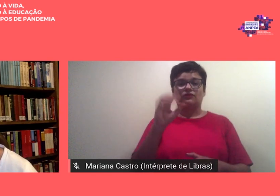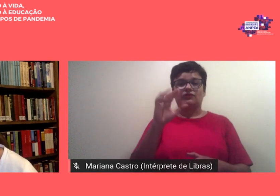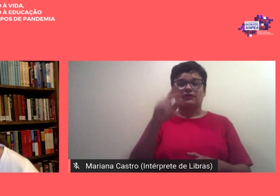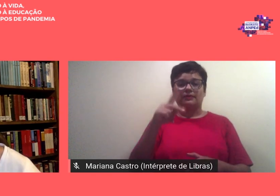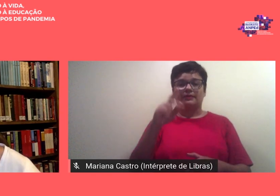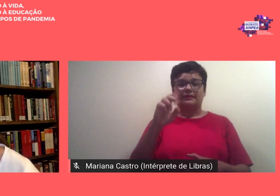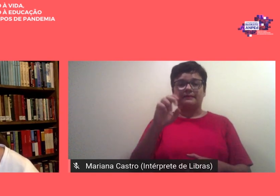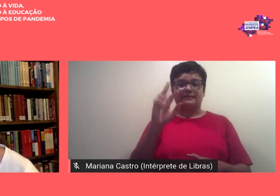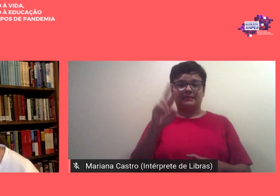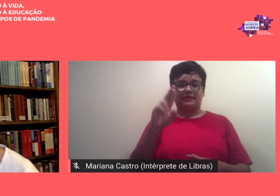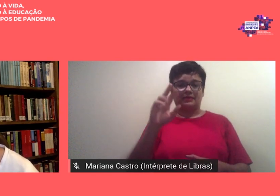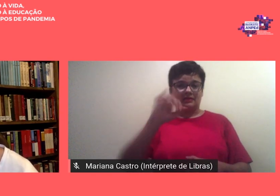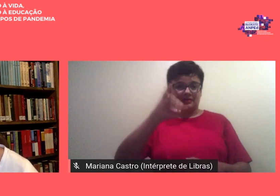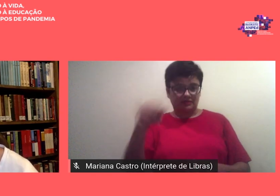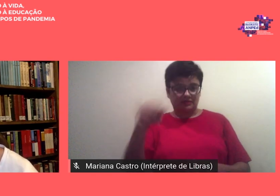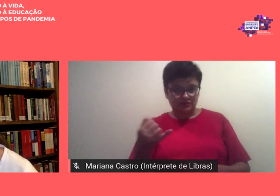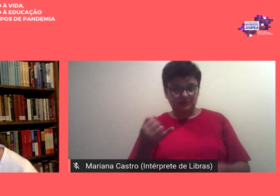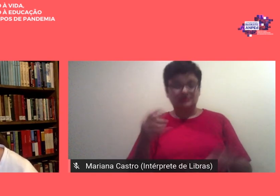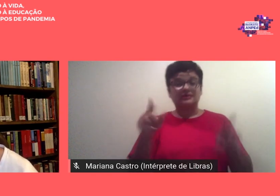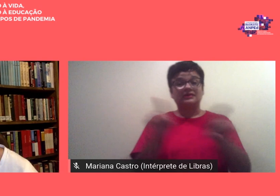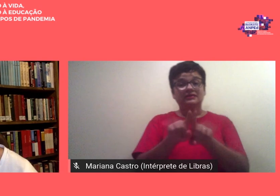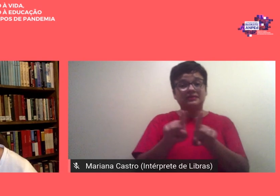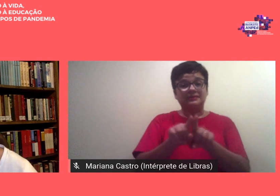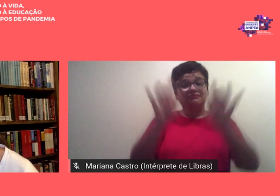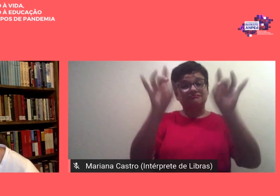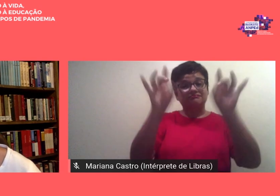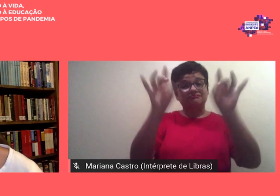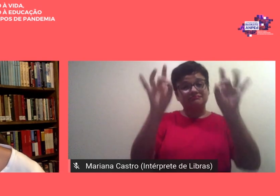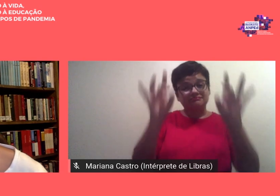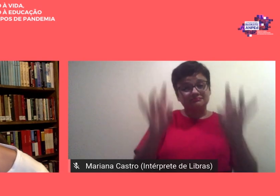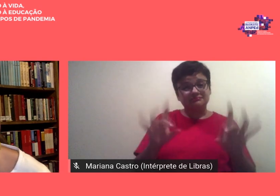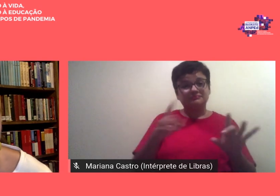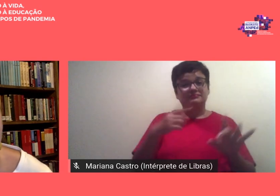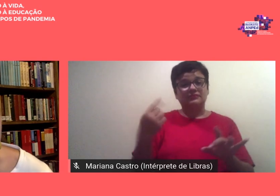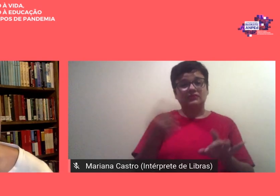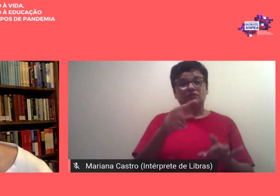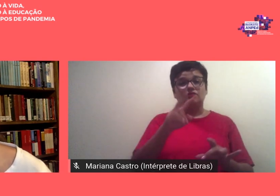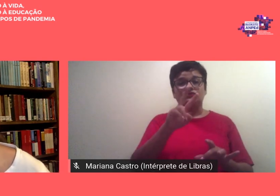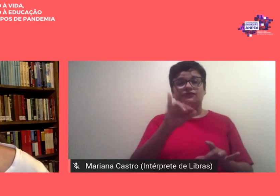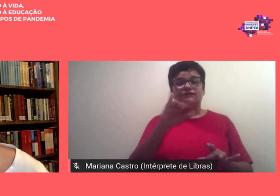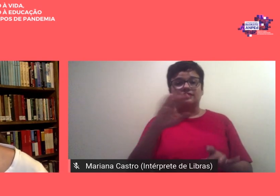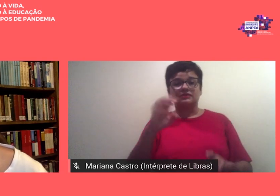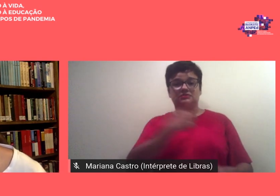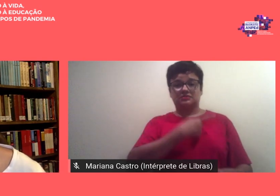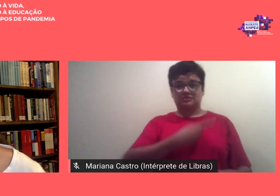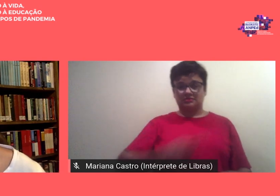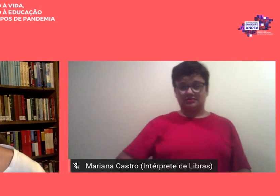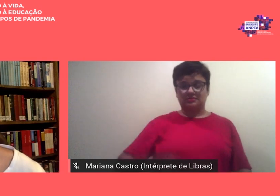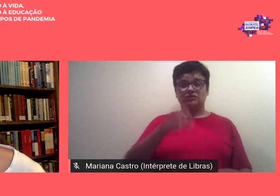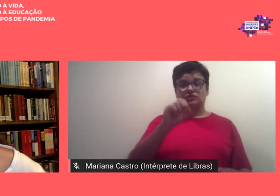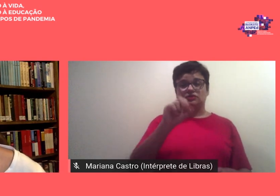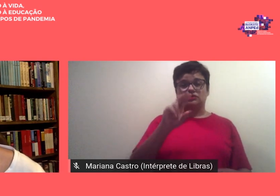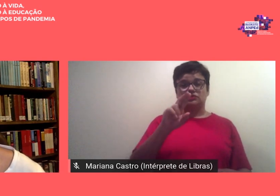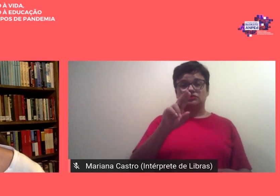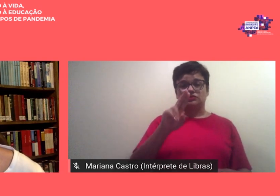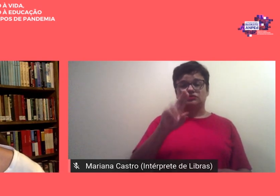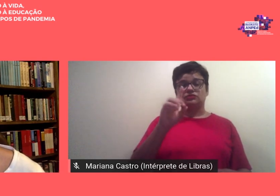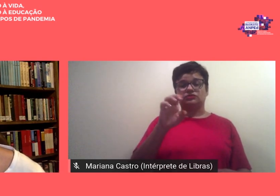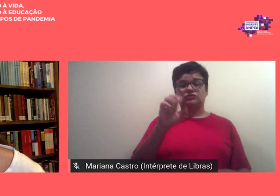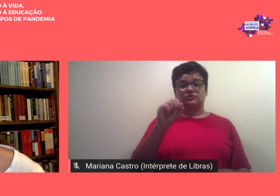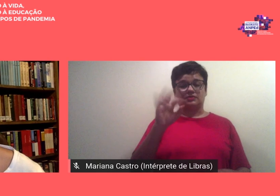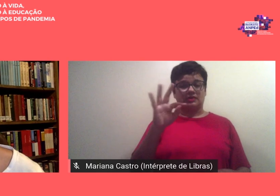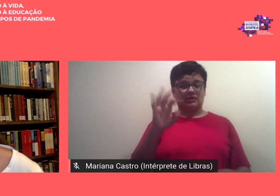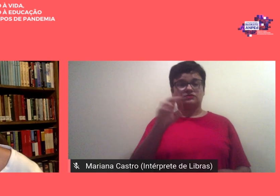Elisa mas também muito especialmente a nossa vice-presidente Sudeste professora